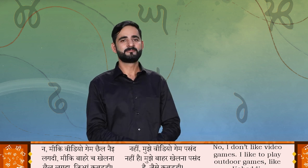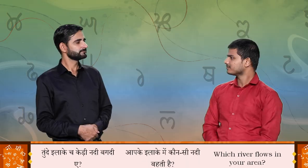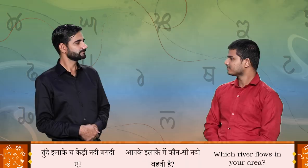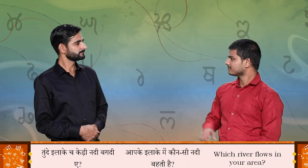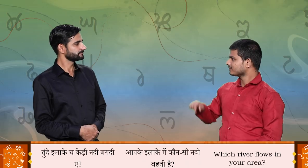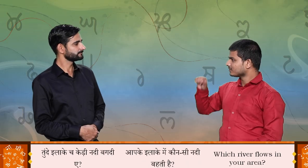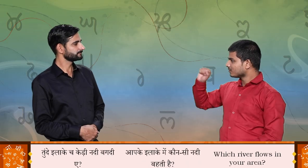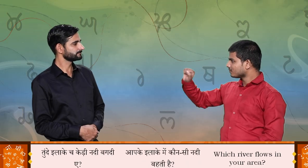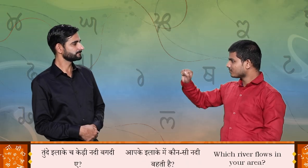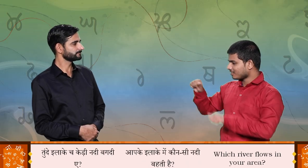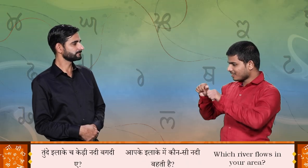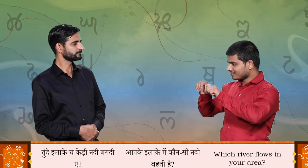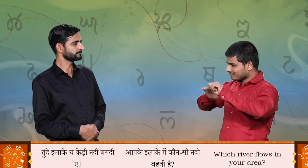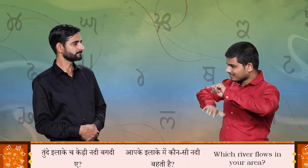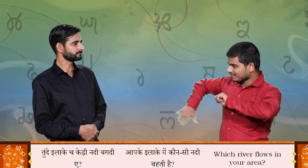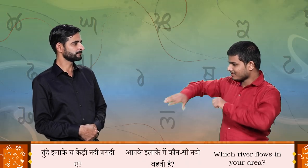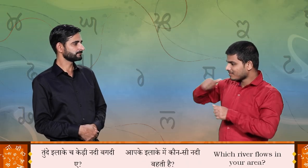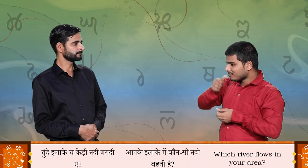तुन्दे लाकेच केडी नदी बग दिया